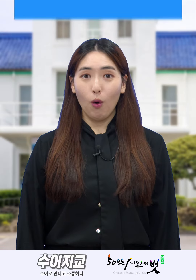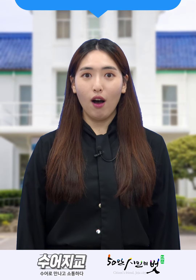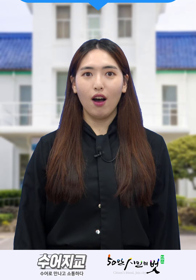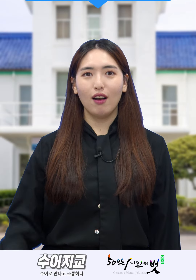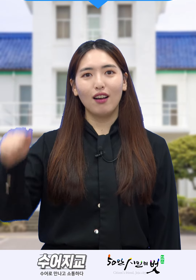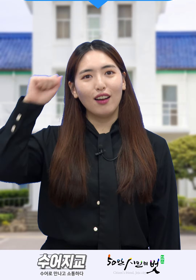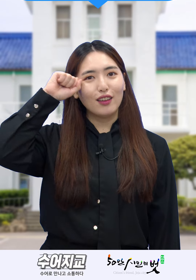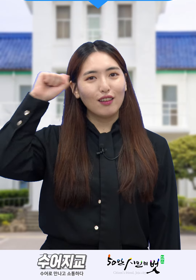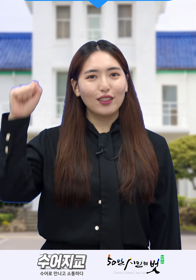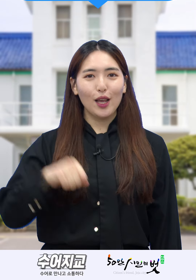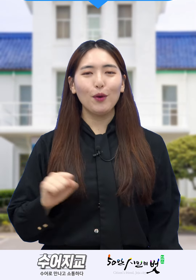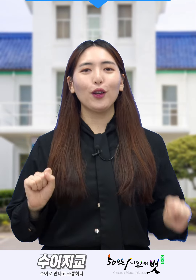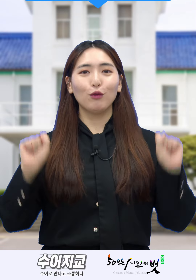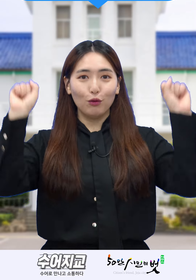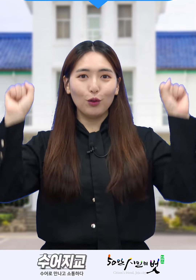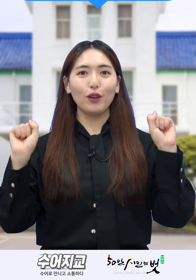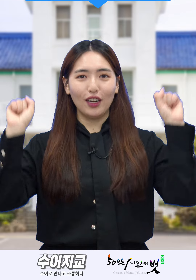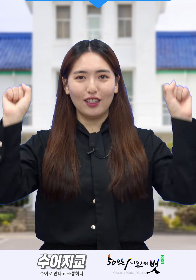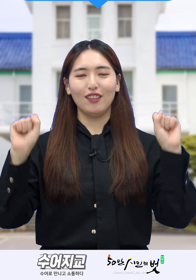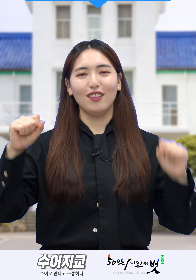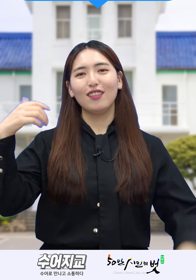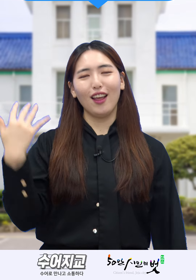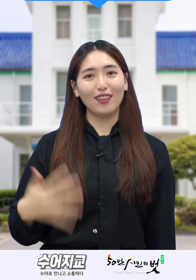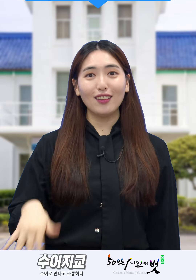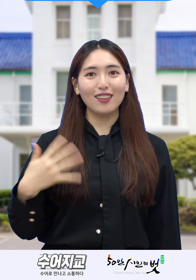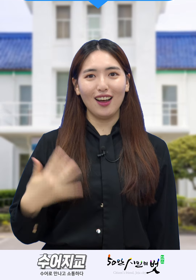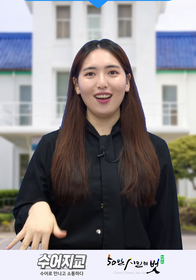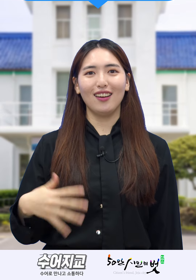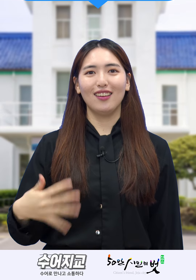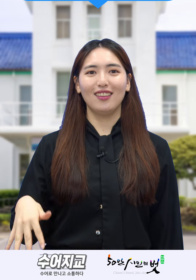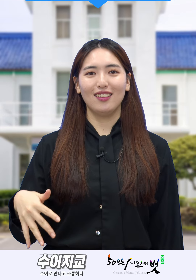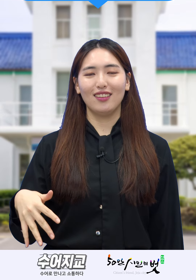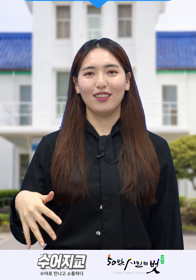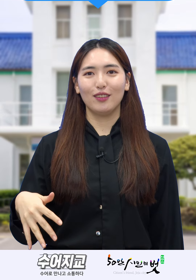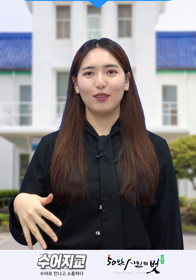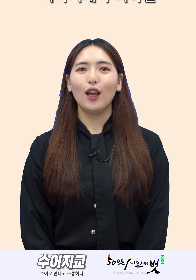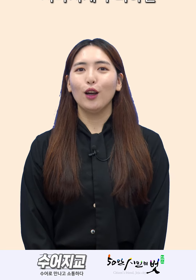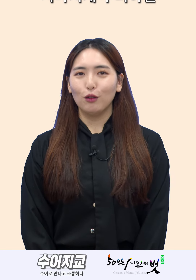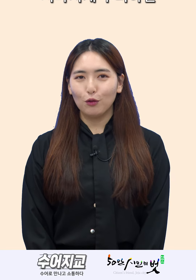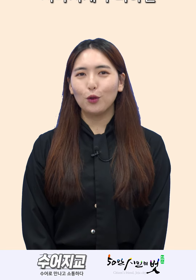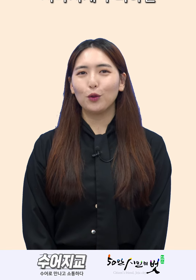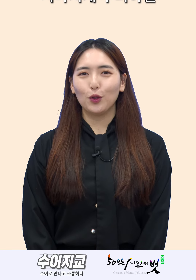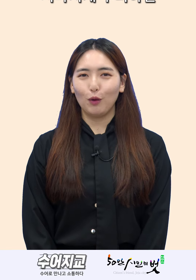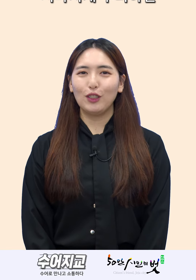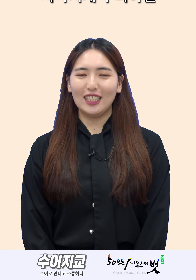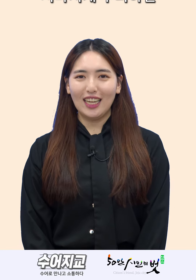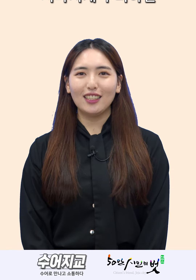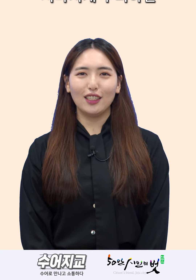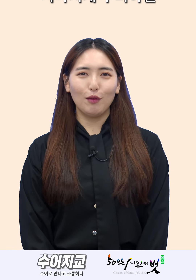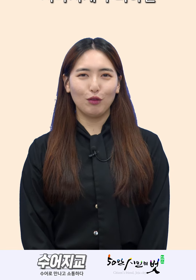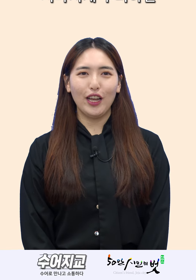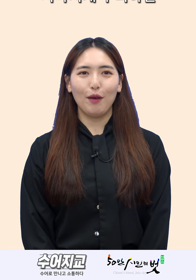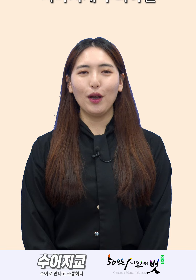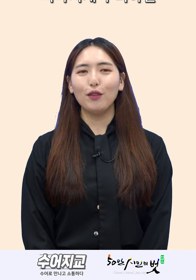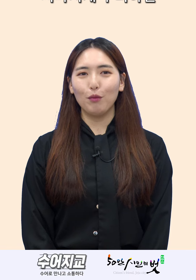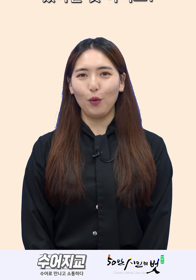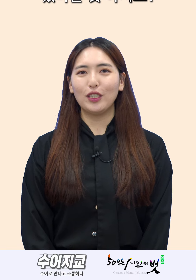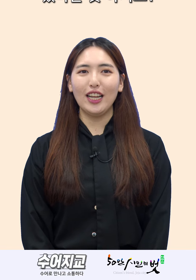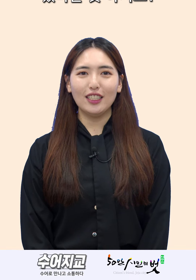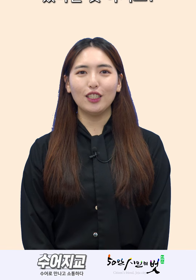와! 새벽에 운동이라니! 대단하다! 운동도 너무 지나치게 무리하면 몸을 해칠